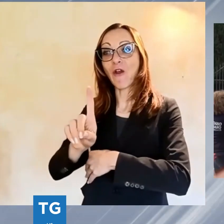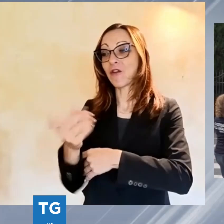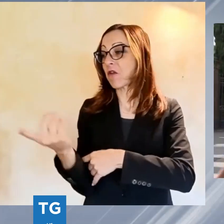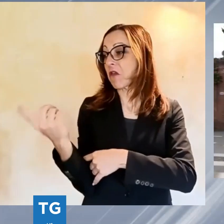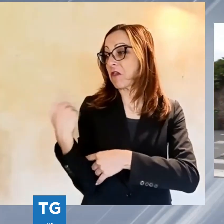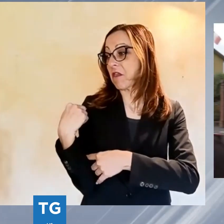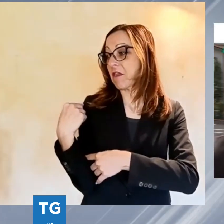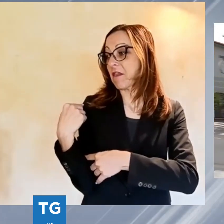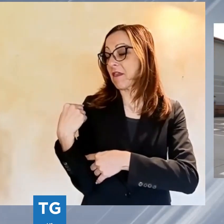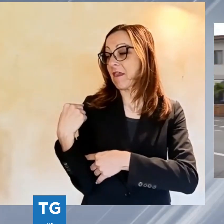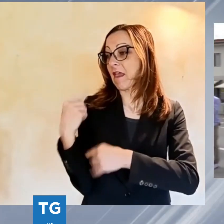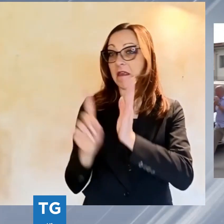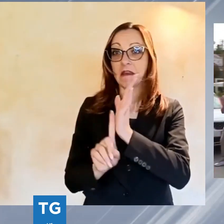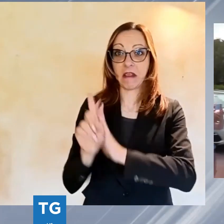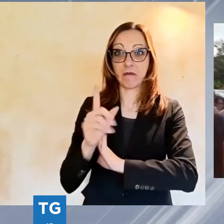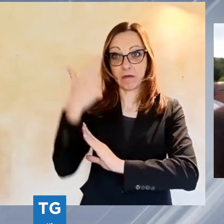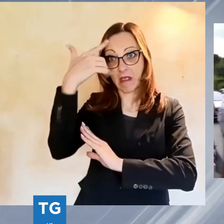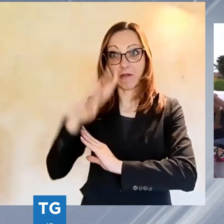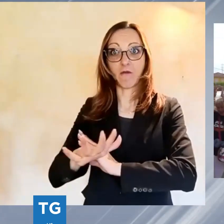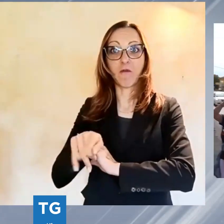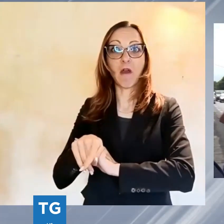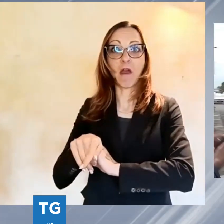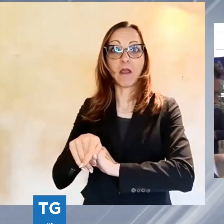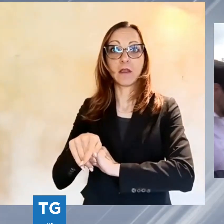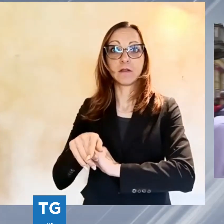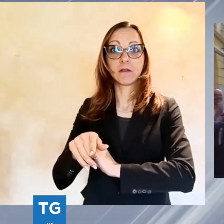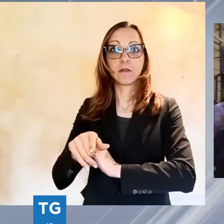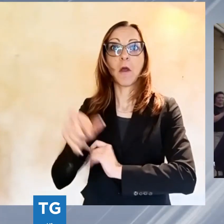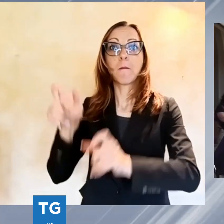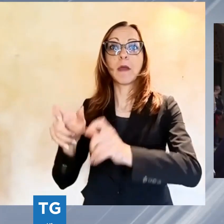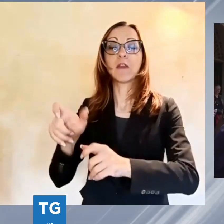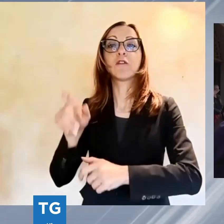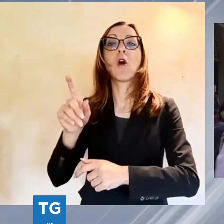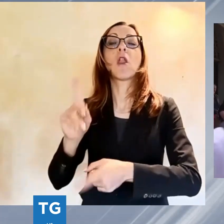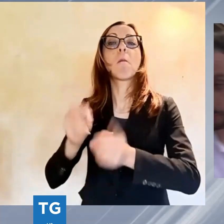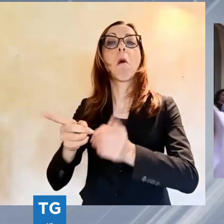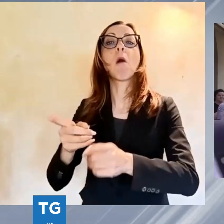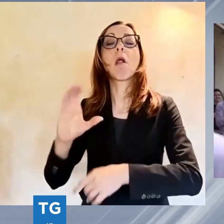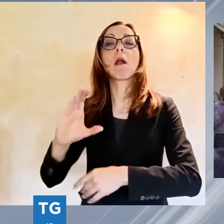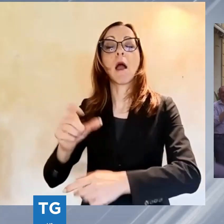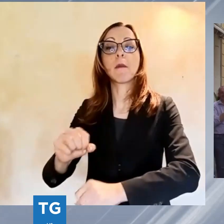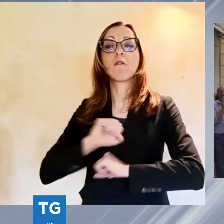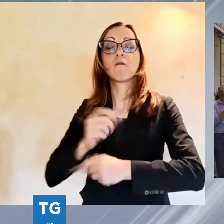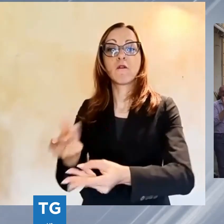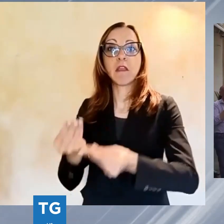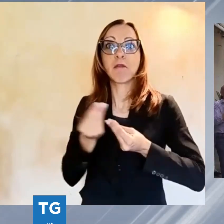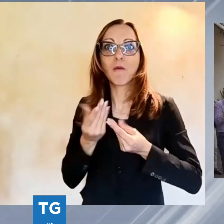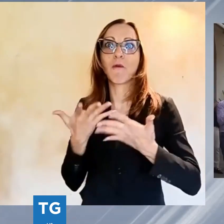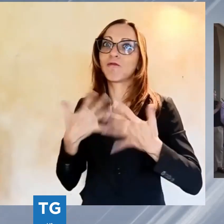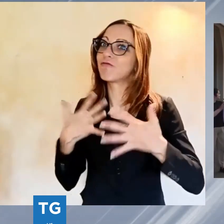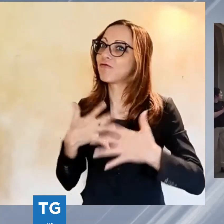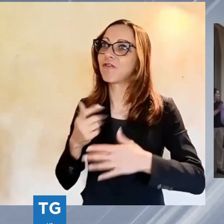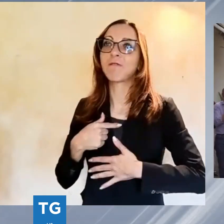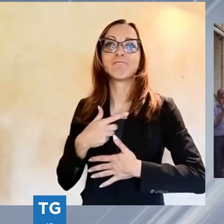dopo una grandissima fiducia che i capannoresi ci hanno consegnato, che i capannoresi hanno riposto in noi e che